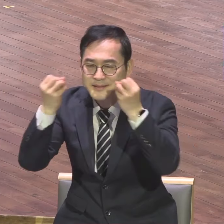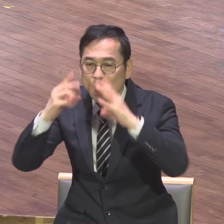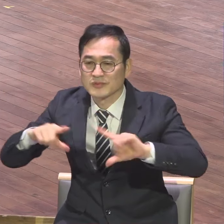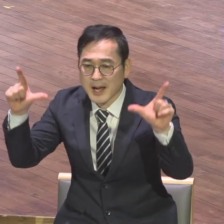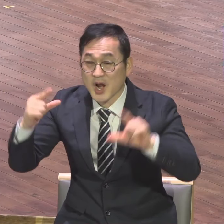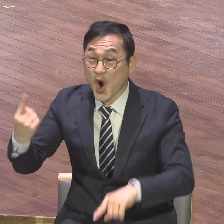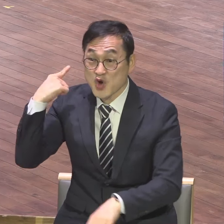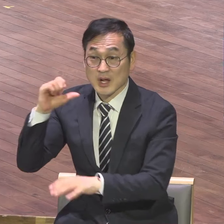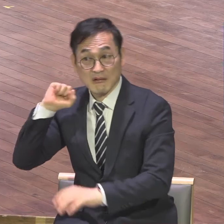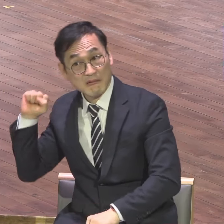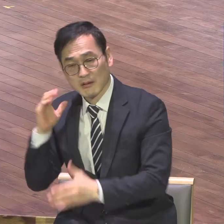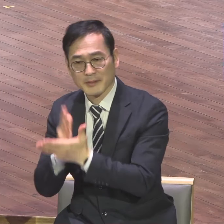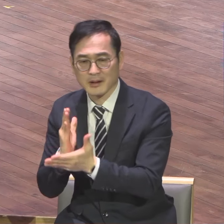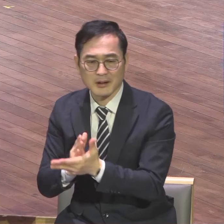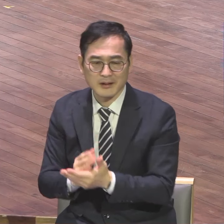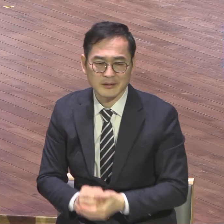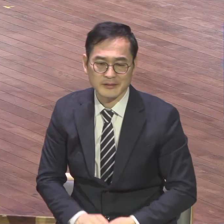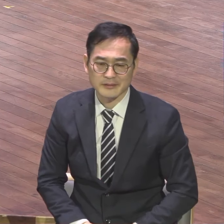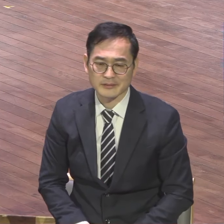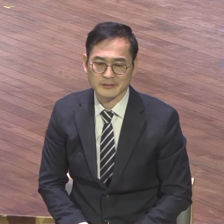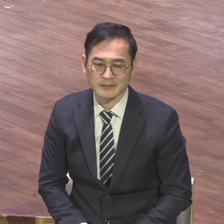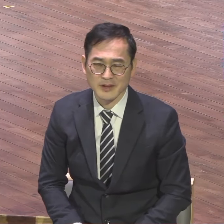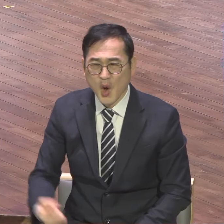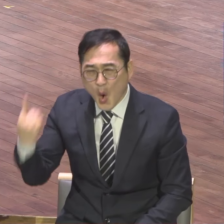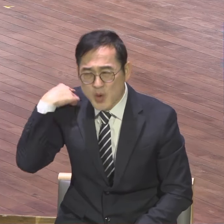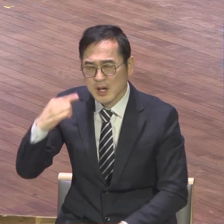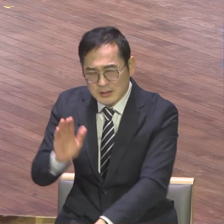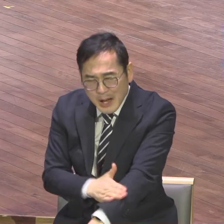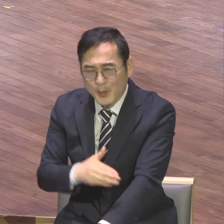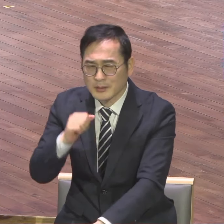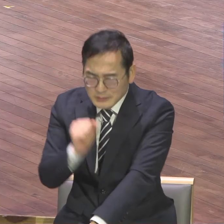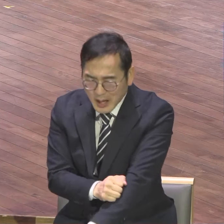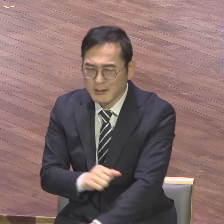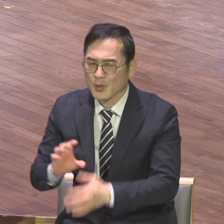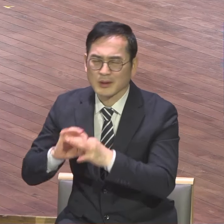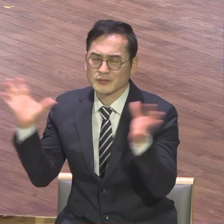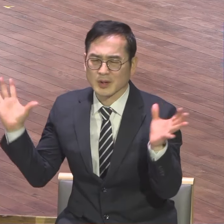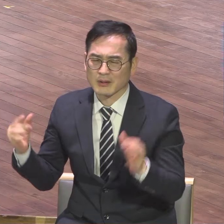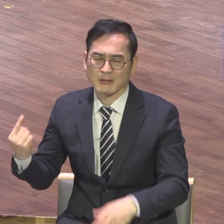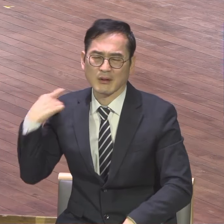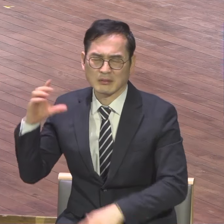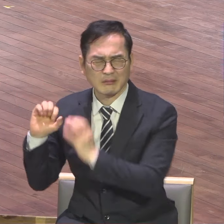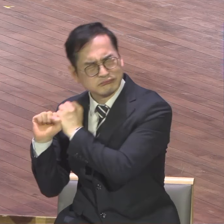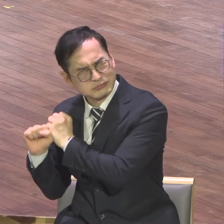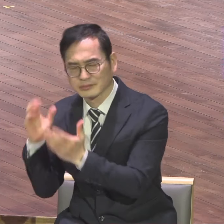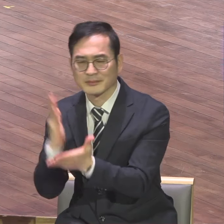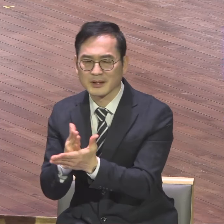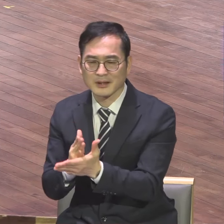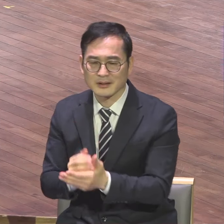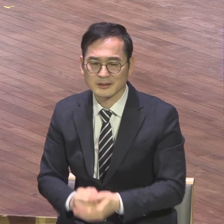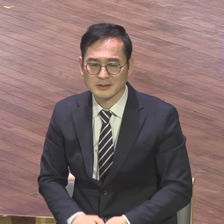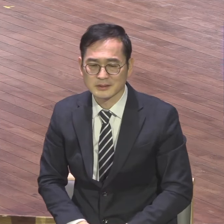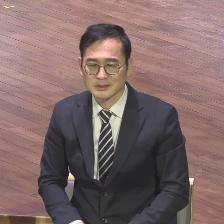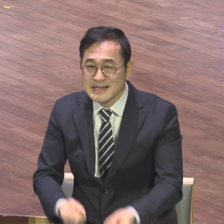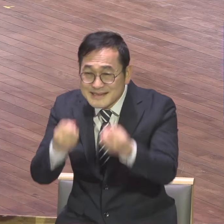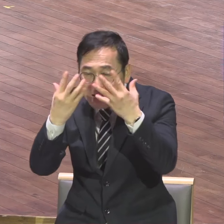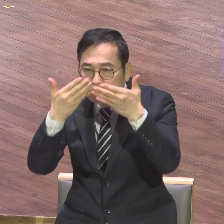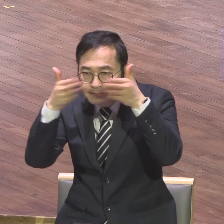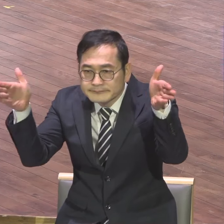잡힌 거 가지고 어제 거 잘했던 못했던 어제 거 가지고 잡혀 오늘 이끌어옵니까 계속 잘한 거